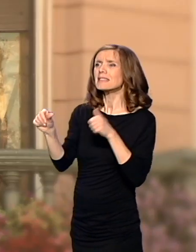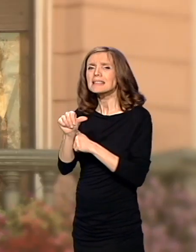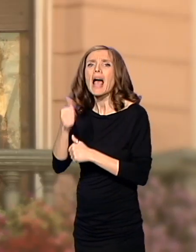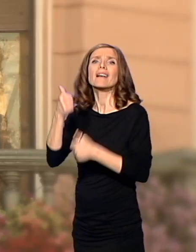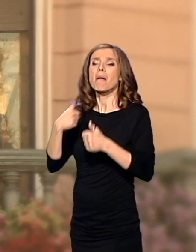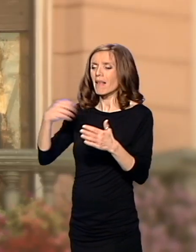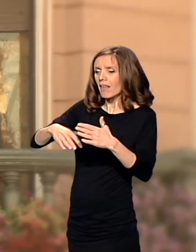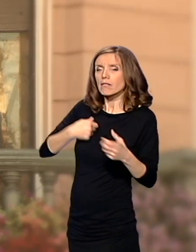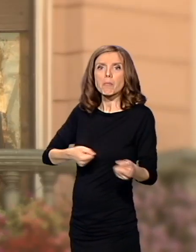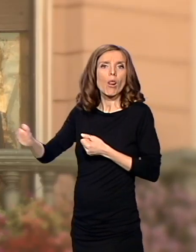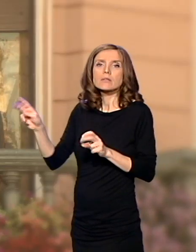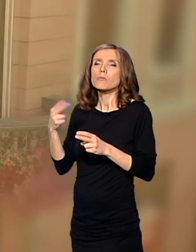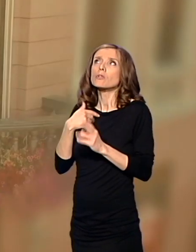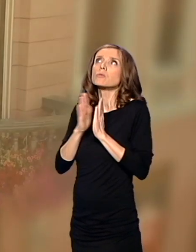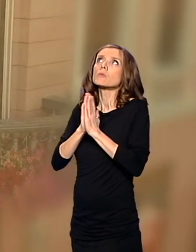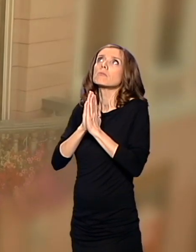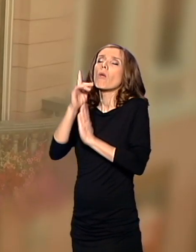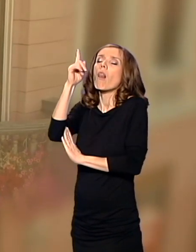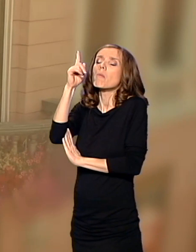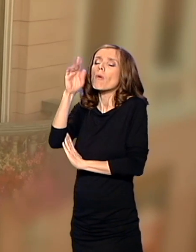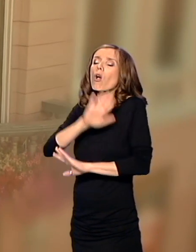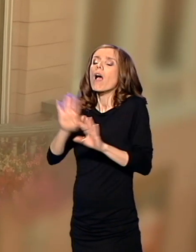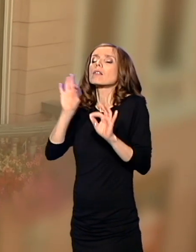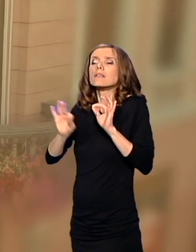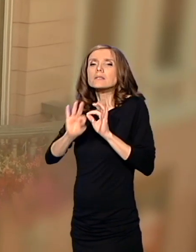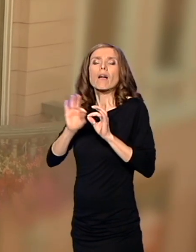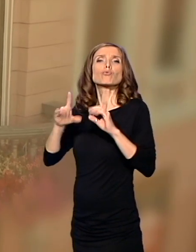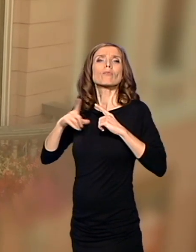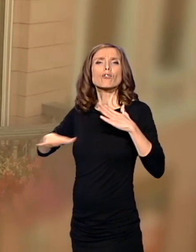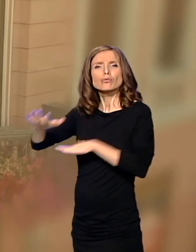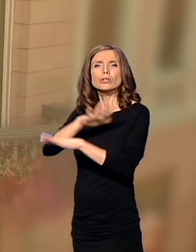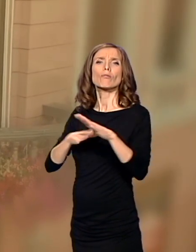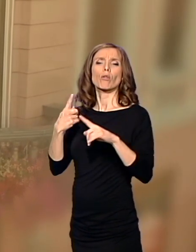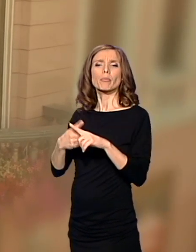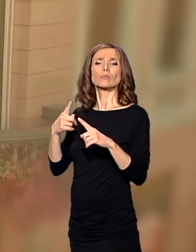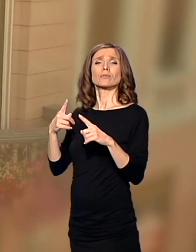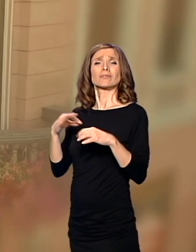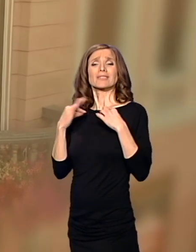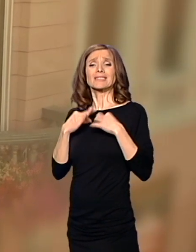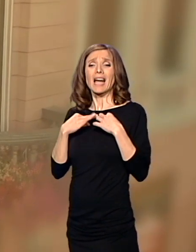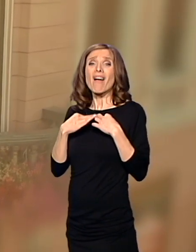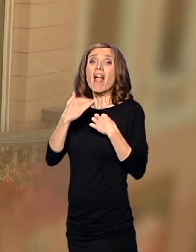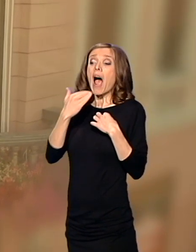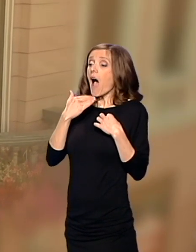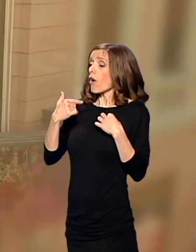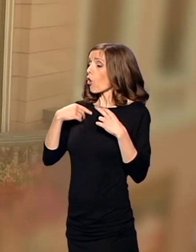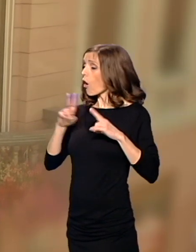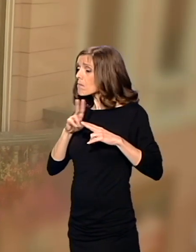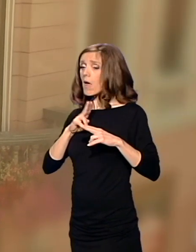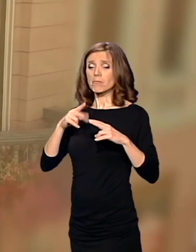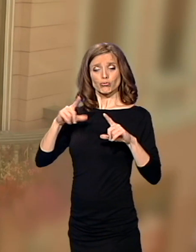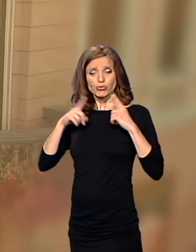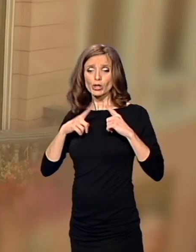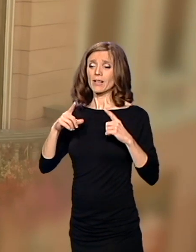Molili smo se Bogu da nam svima sačuva život i zdravlje. Pa kad to imamo, opet ćemo moći